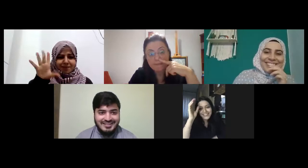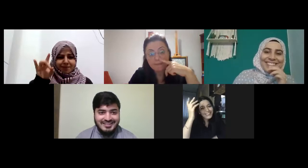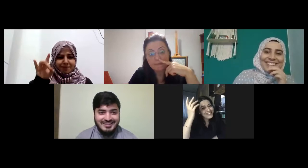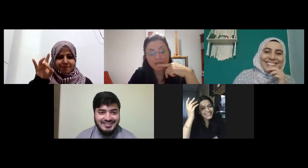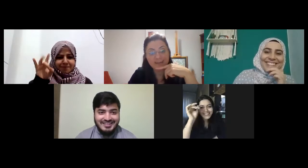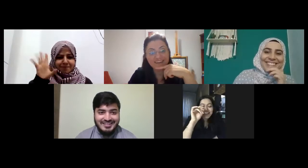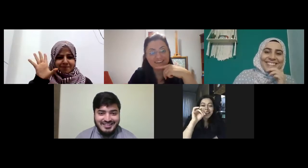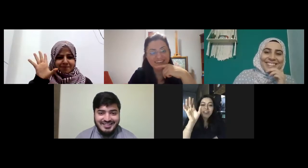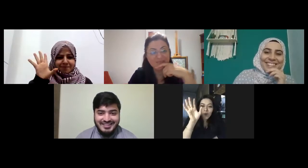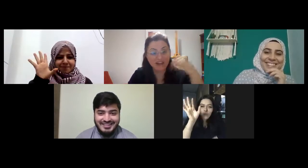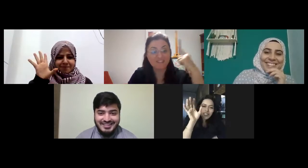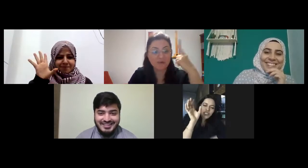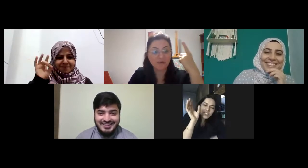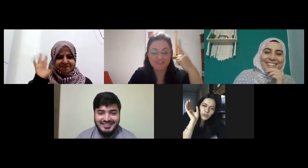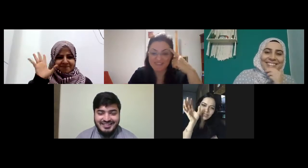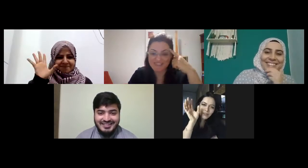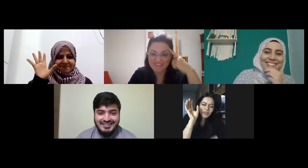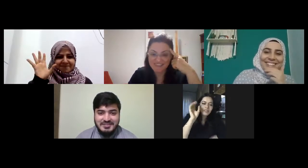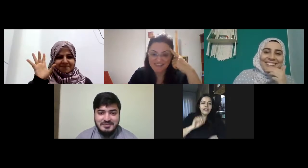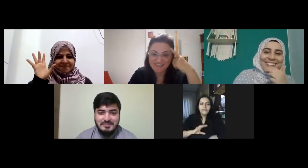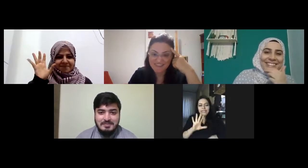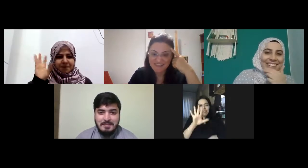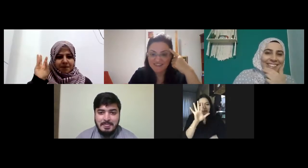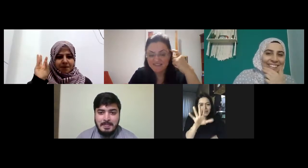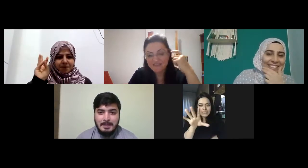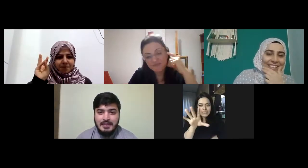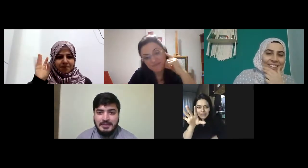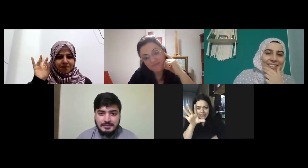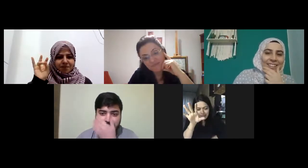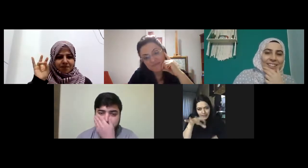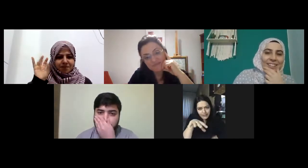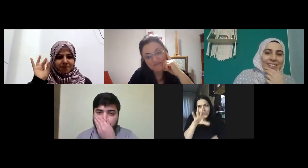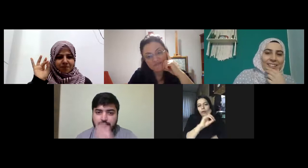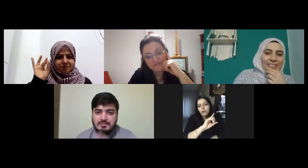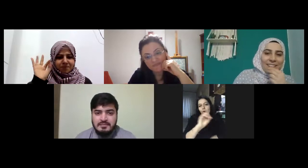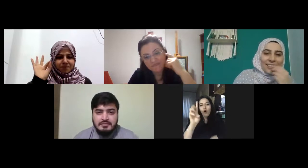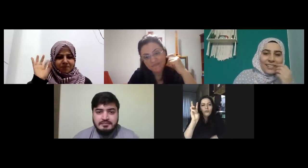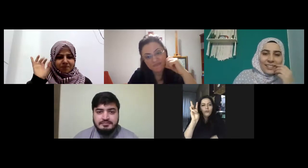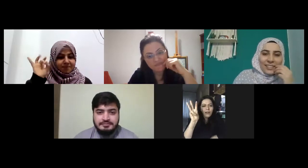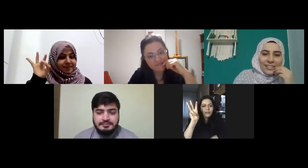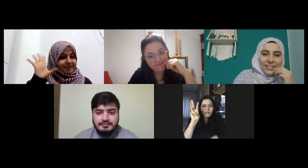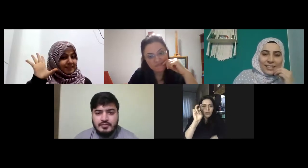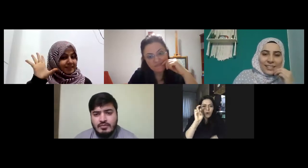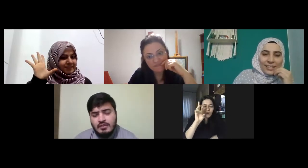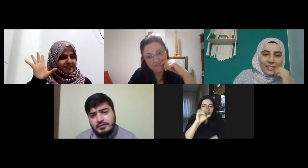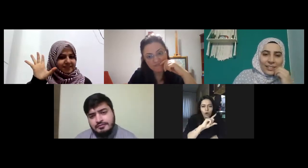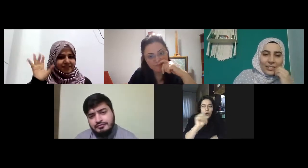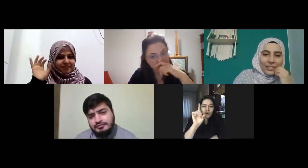ya çok değişik yöresel farklılıklar var mesela bazı derneklerde şöyle yapıyor on altı on